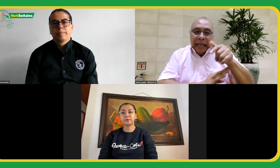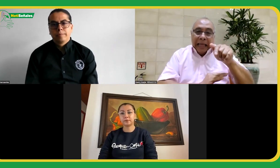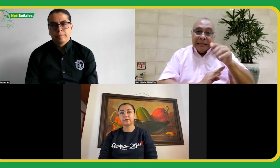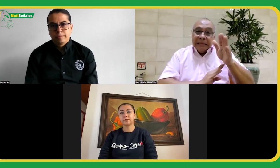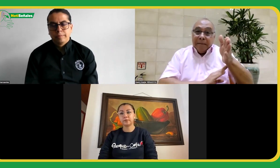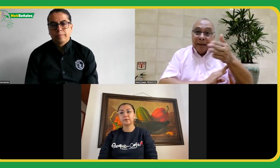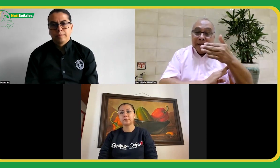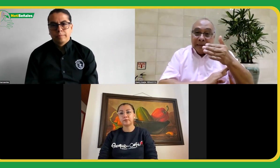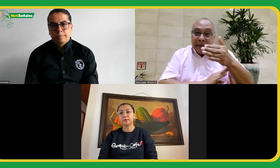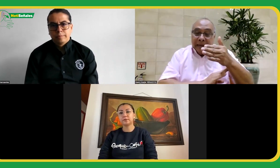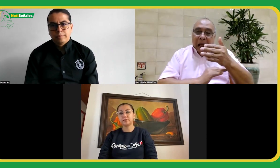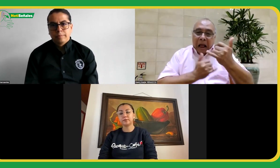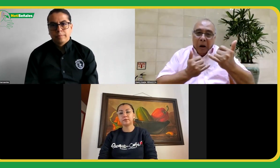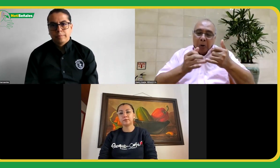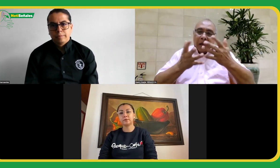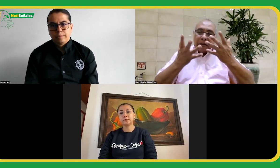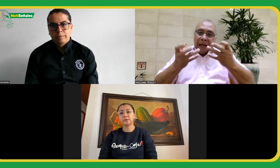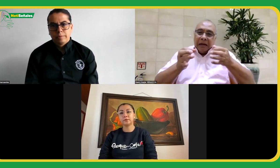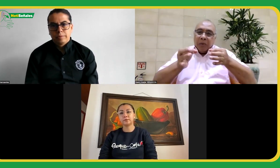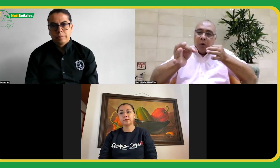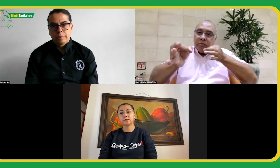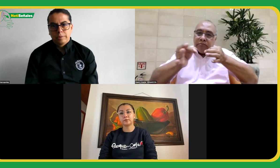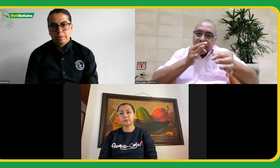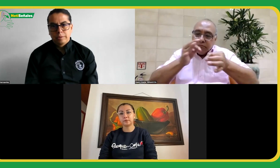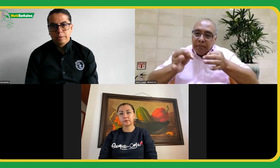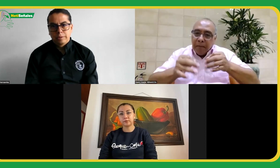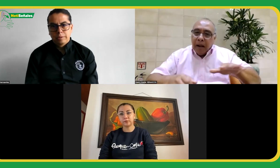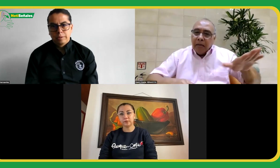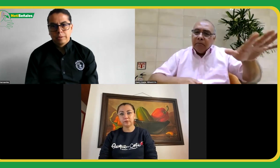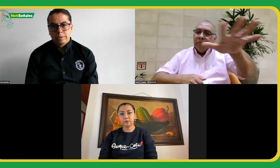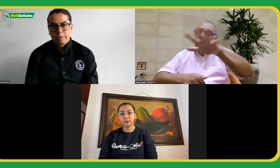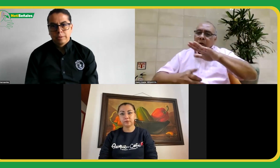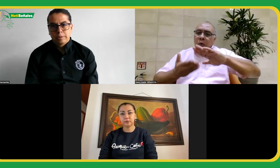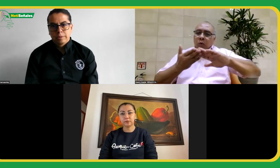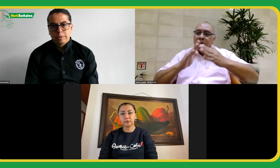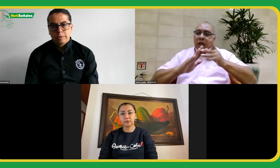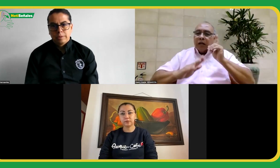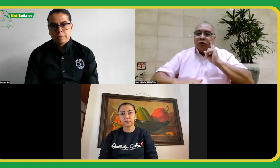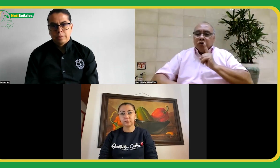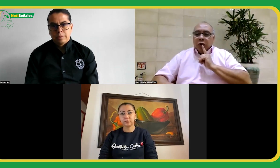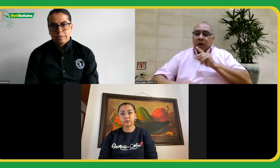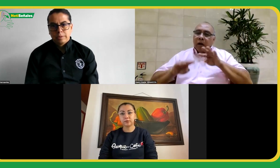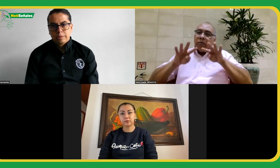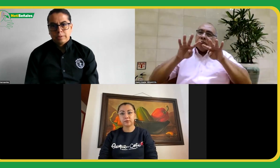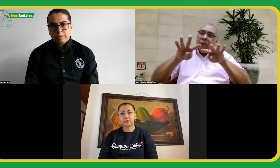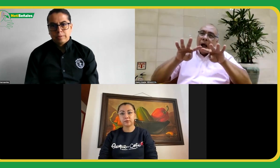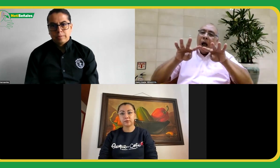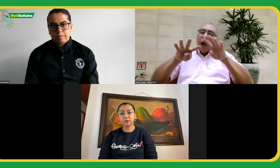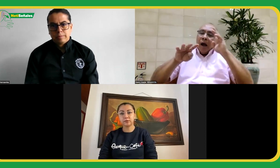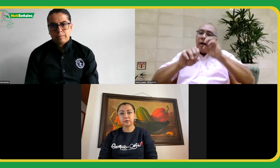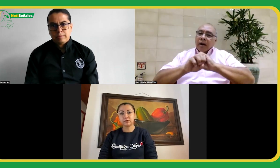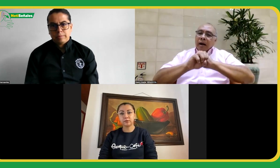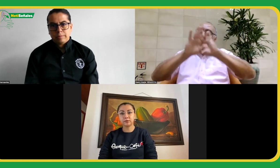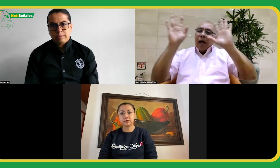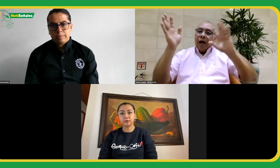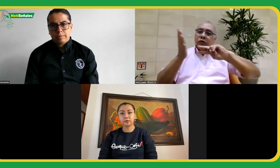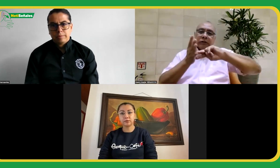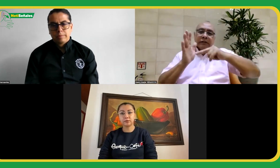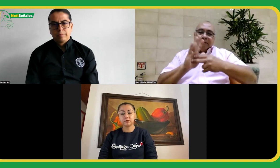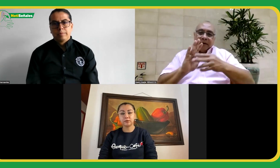bandera, me gustaría dar una explicación a la comunidad sorda que está viendo este video, darle